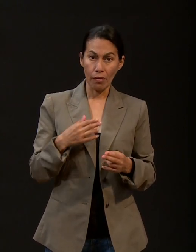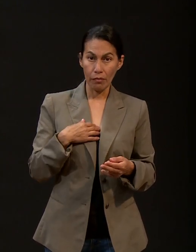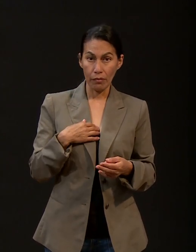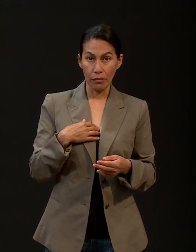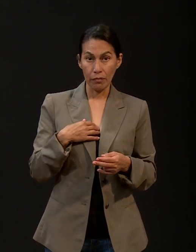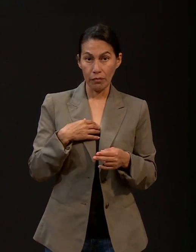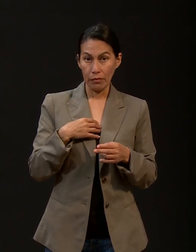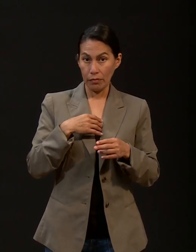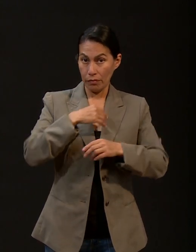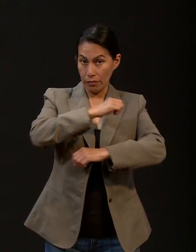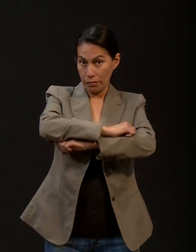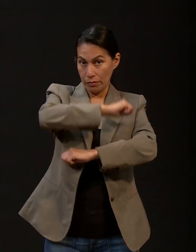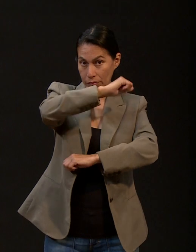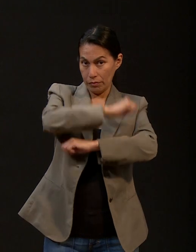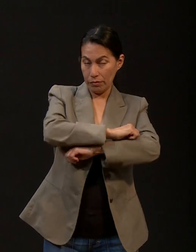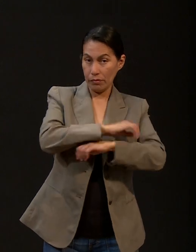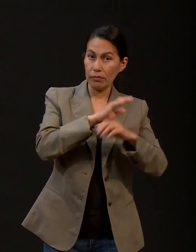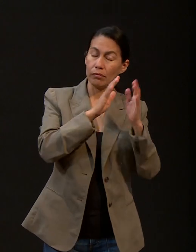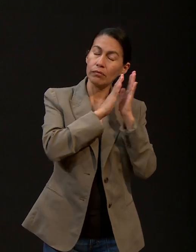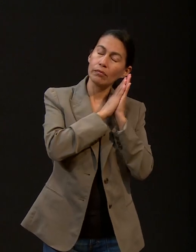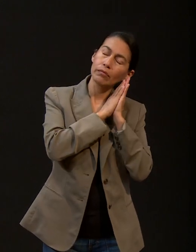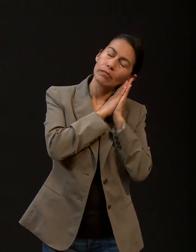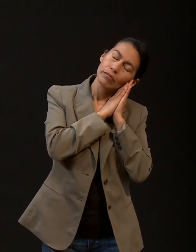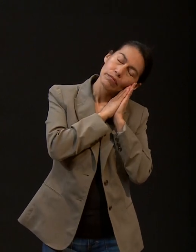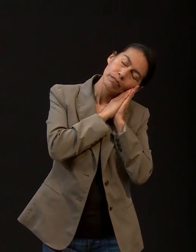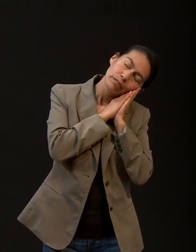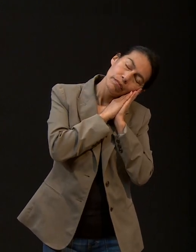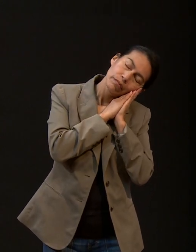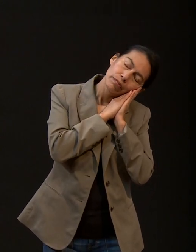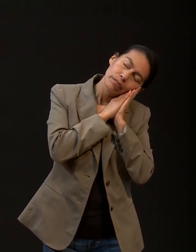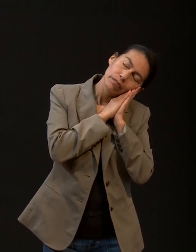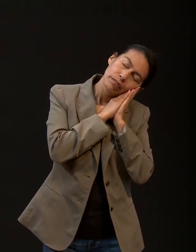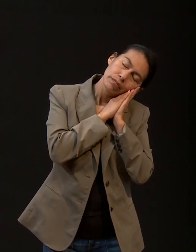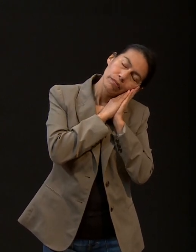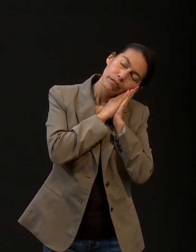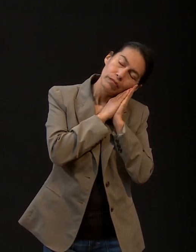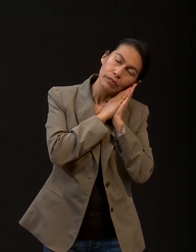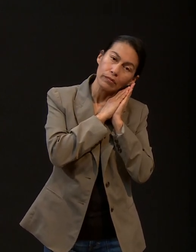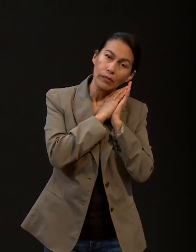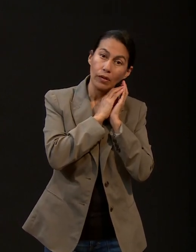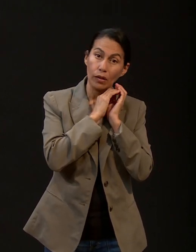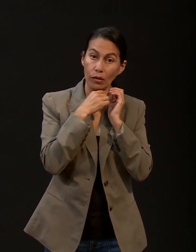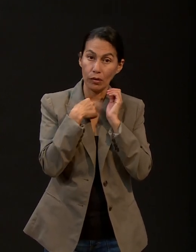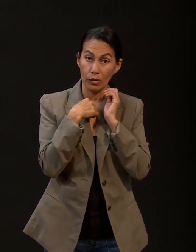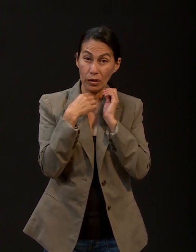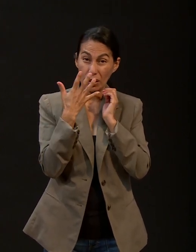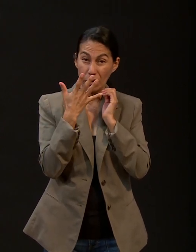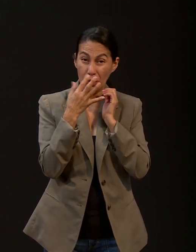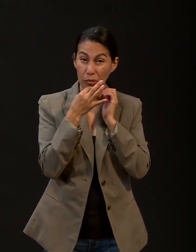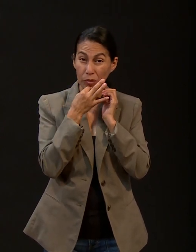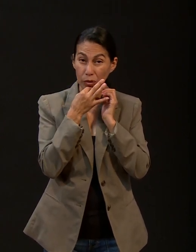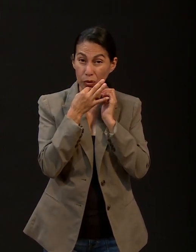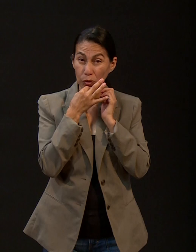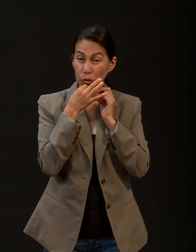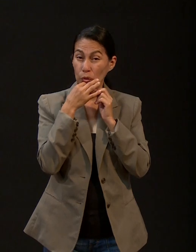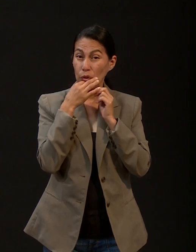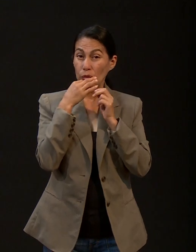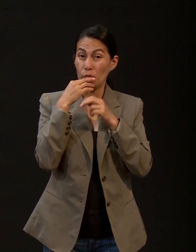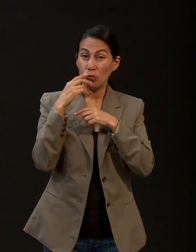la ventana y cerré los ojos. No había pasado ni cinco minutos, Pastor, cuando comenzamos a dar vueltas